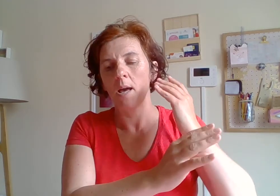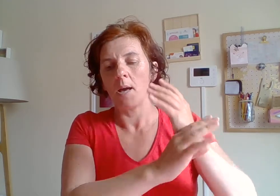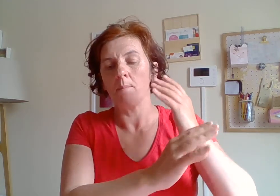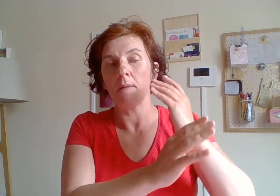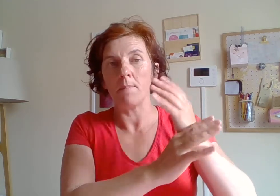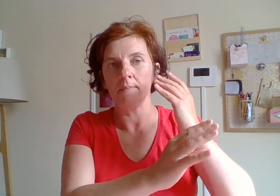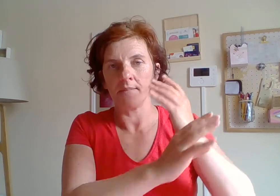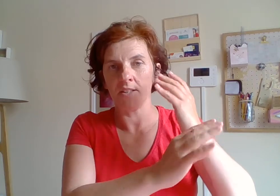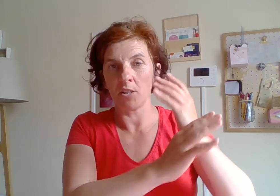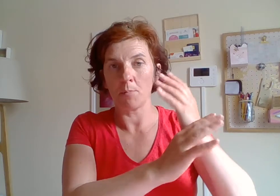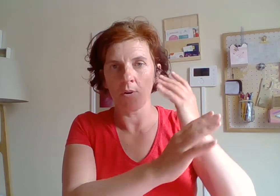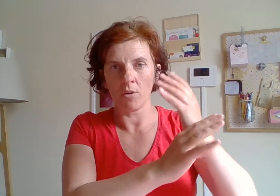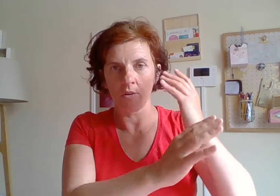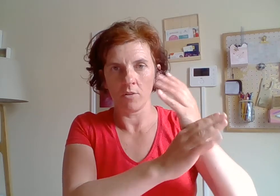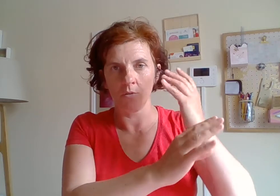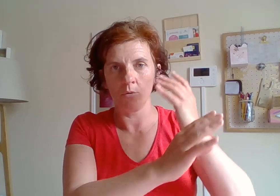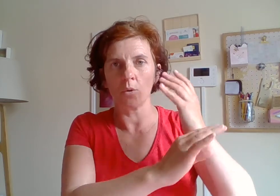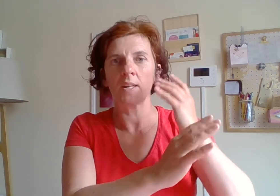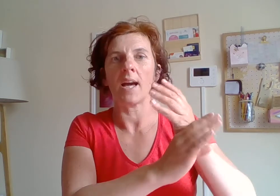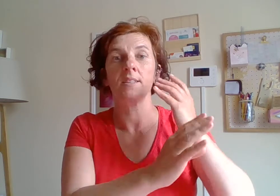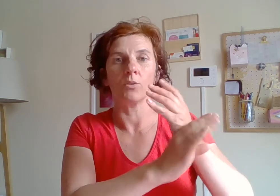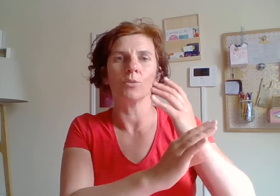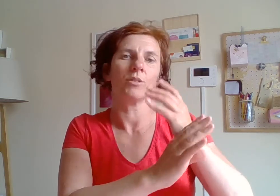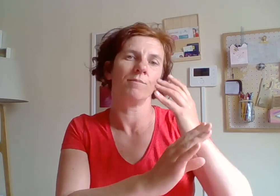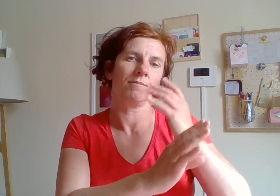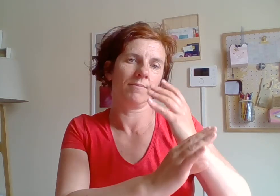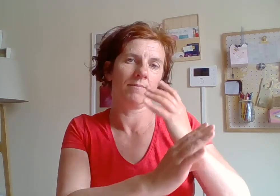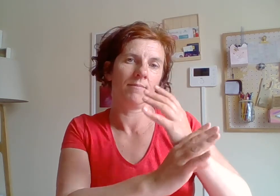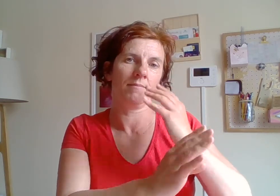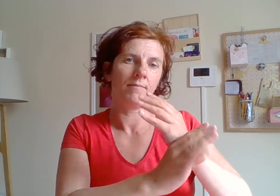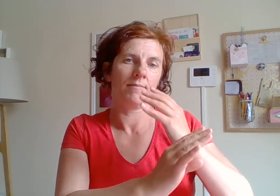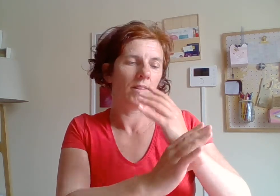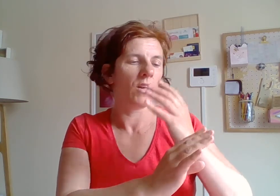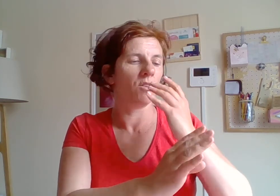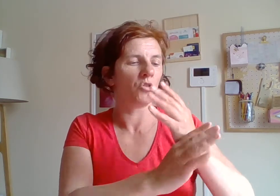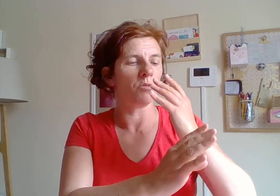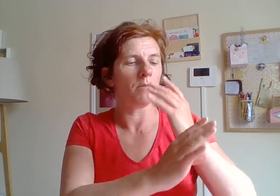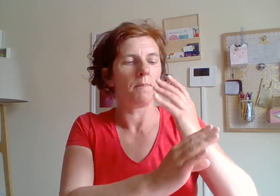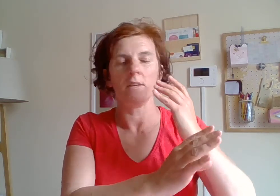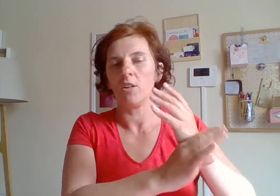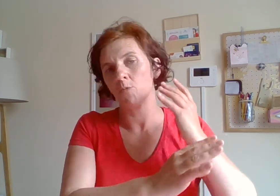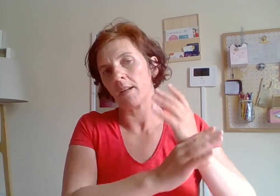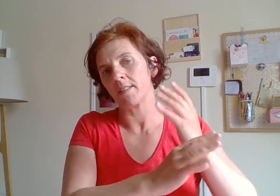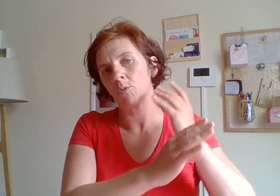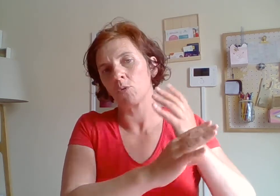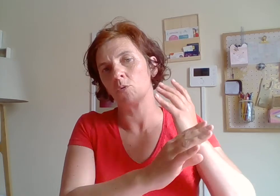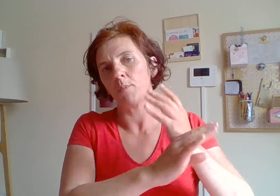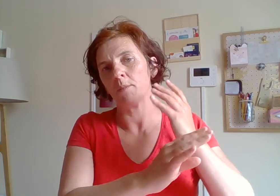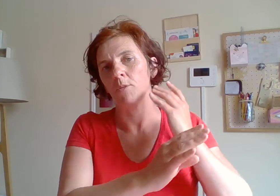Même si j'ai peur du regard des autres, je m'aime et je m'accepte complètement.